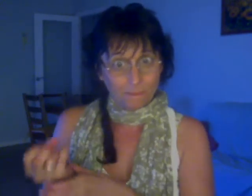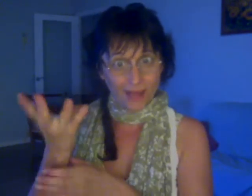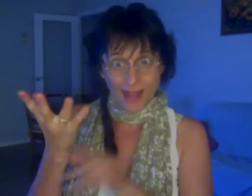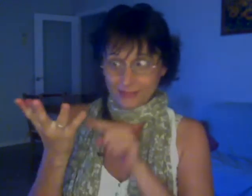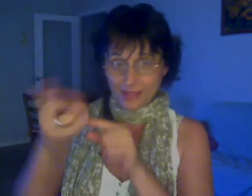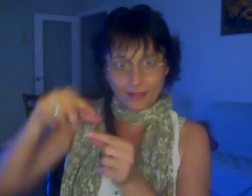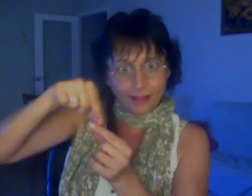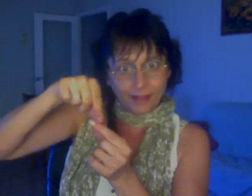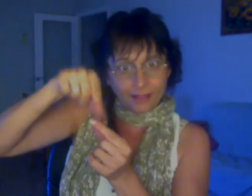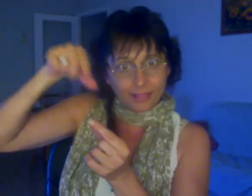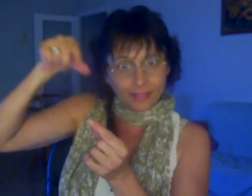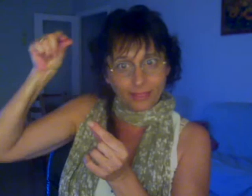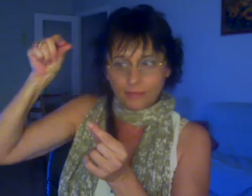conectamos con París y ahora volvemos a este sorteo